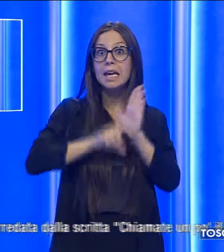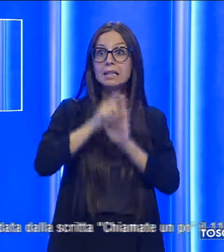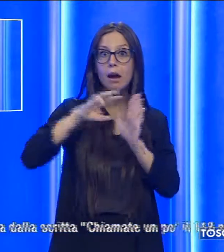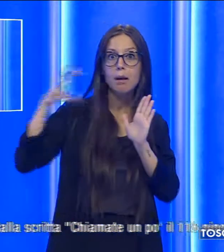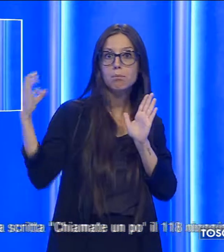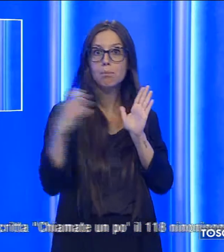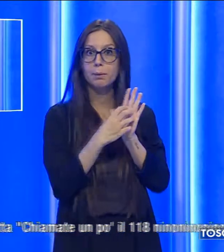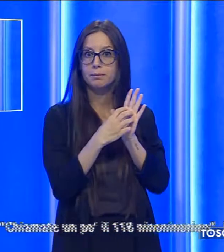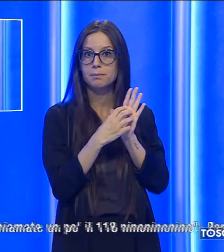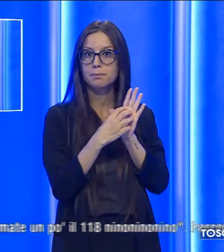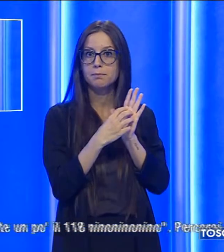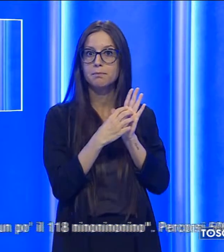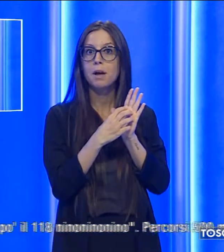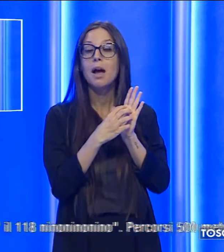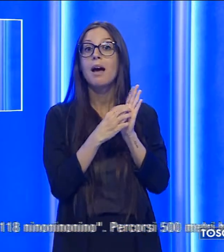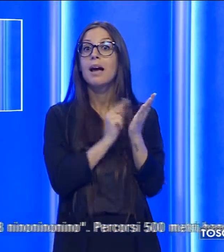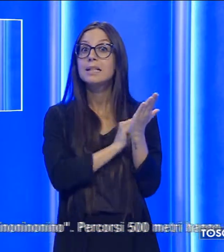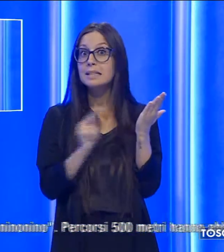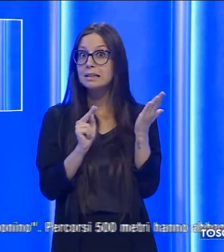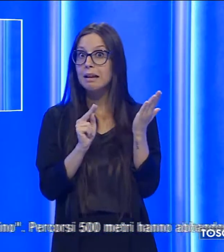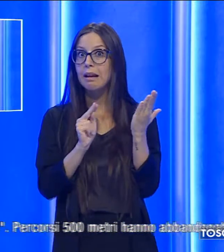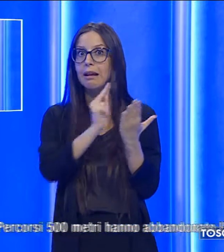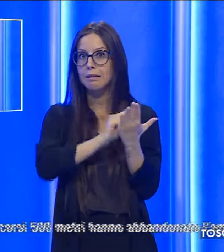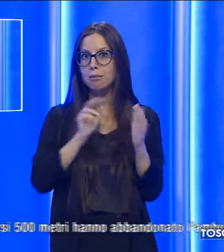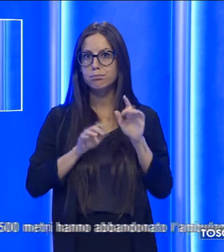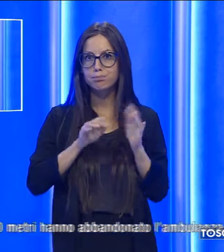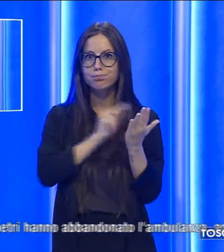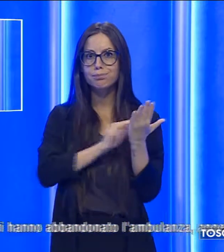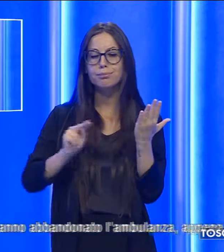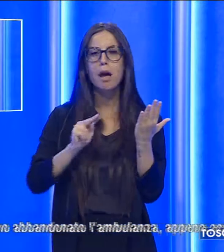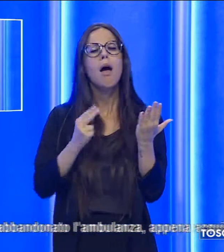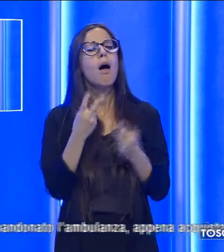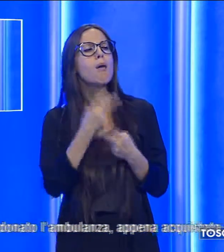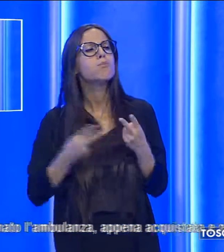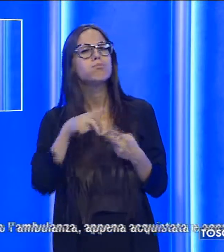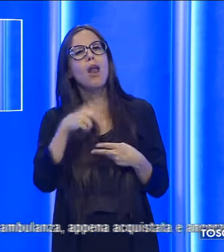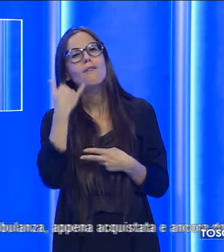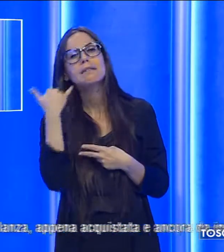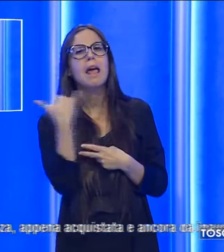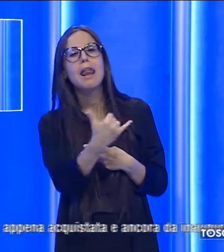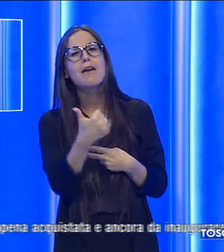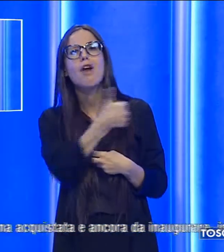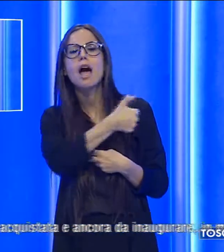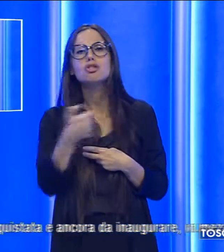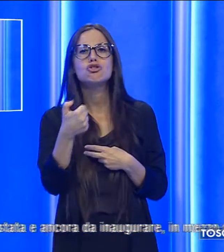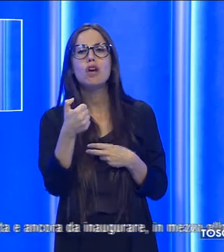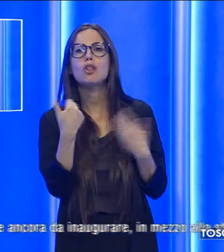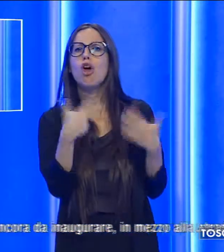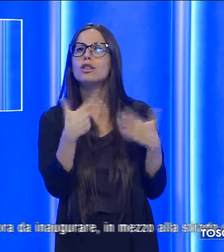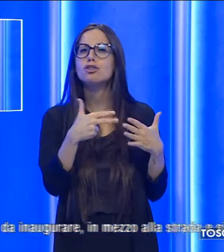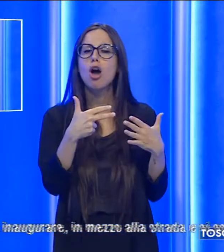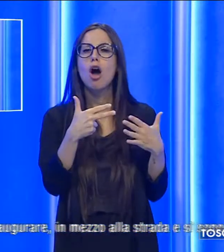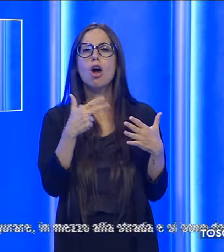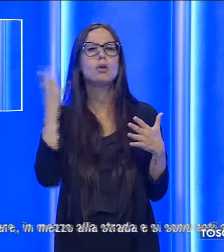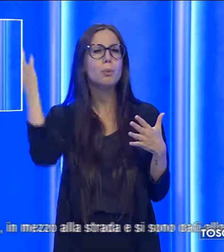su Instagram insieme alla scritta chiamate un po' il 118 Nino Nino Nonino.